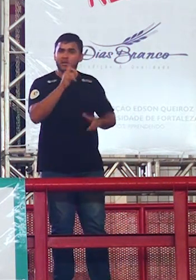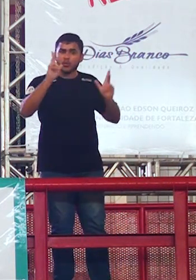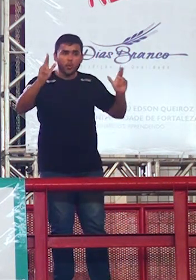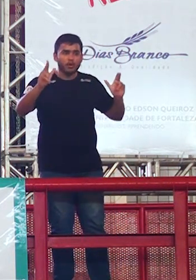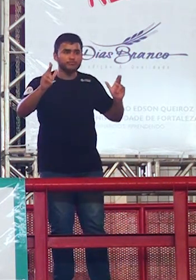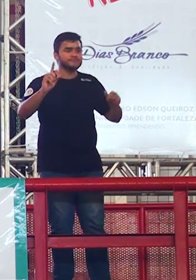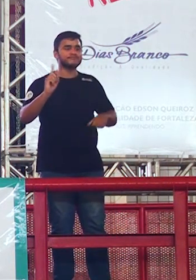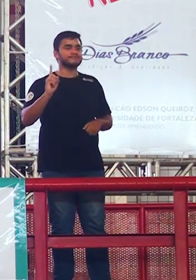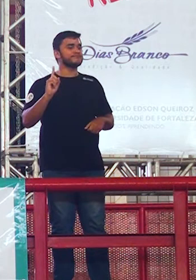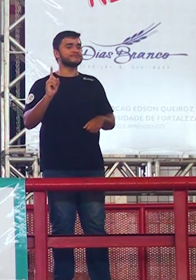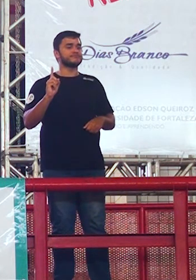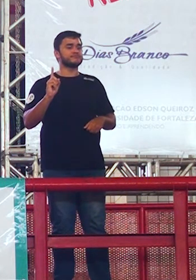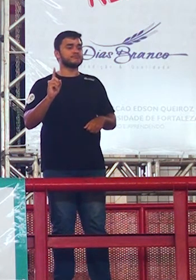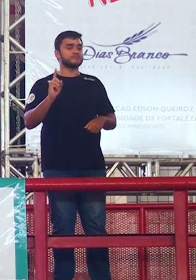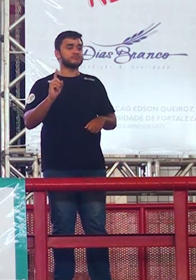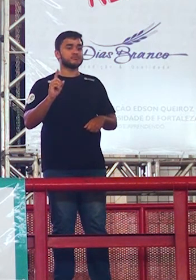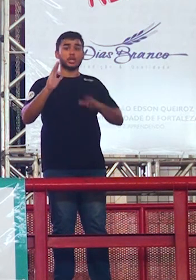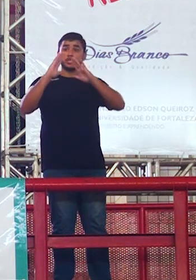opinião concorda ou não